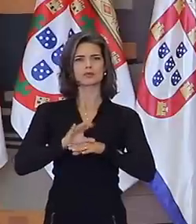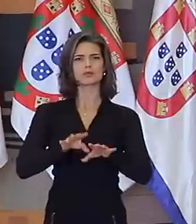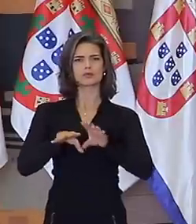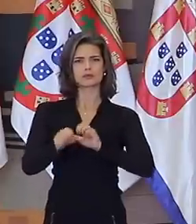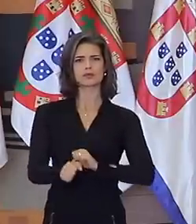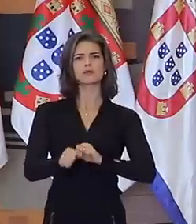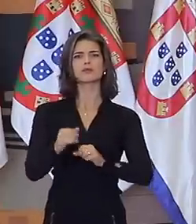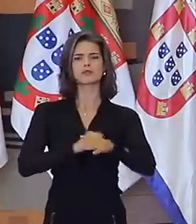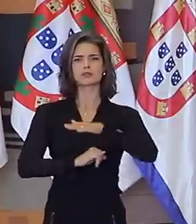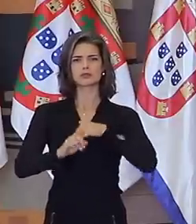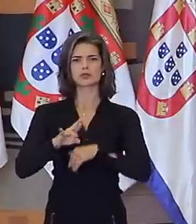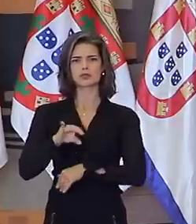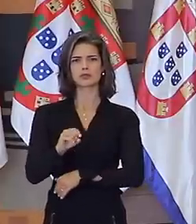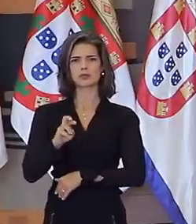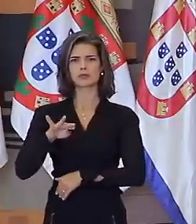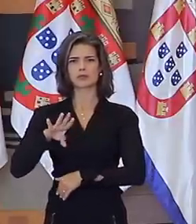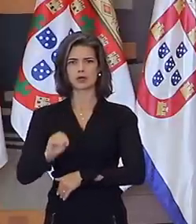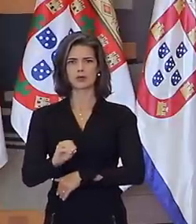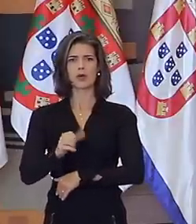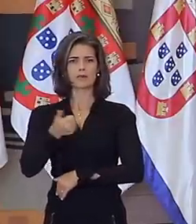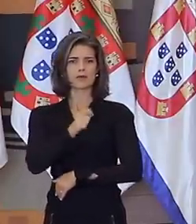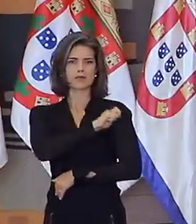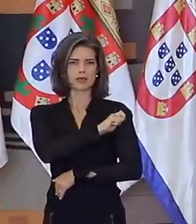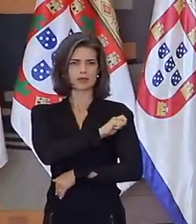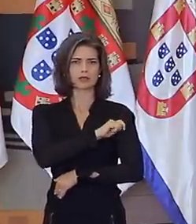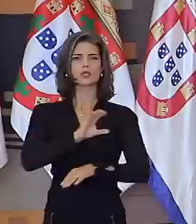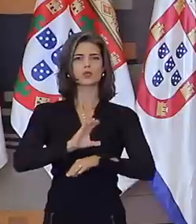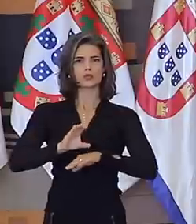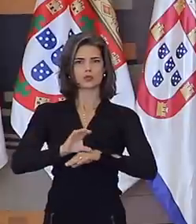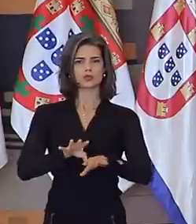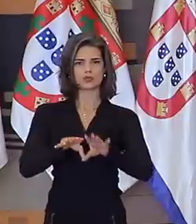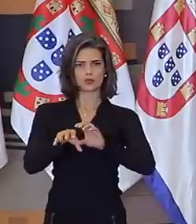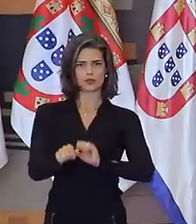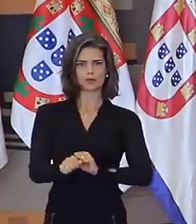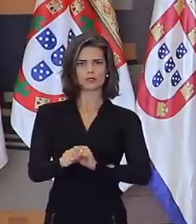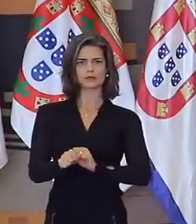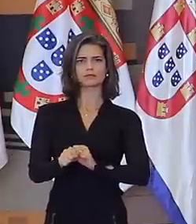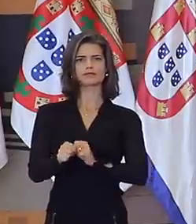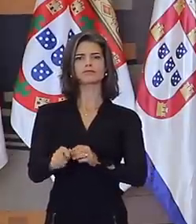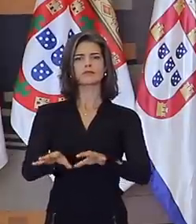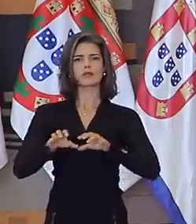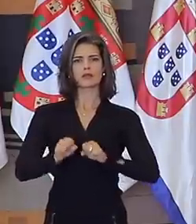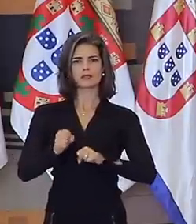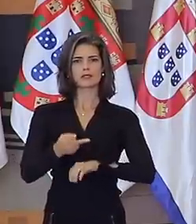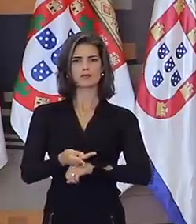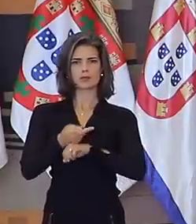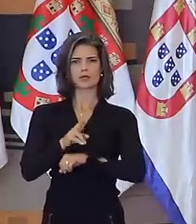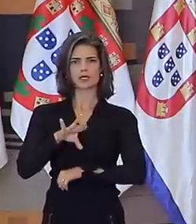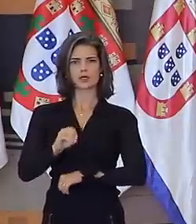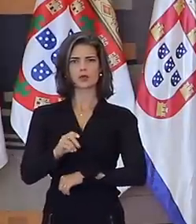Instituto Rio Branco. Pelo primeiro lugar no curso de formação, recebe o prêmio Rio Branco,